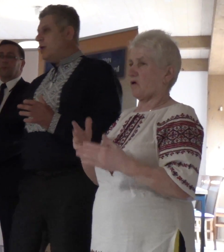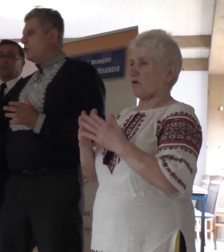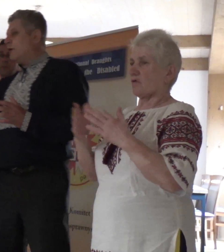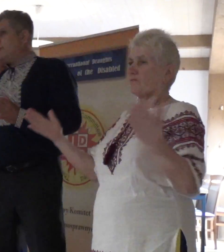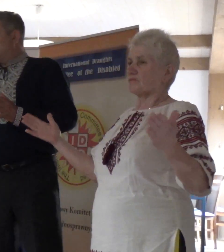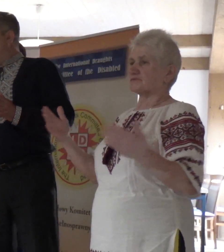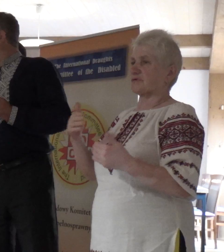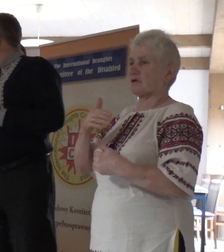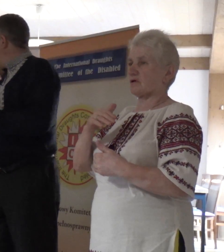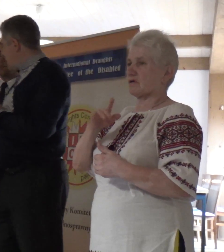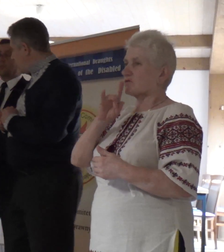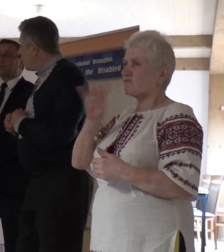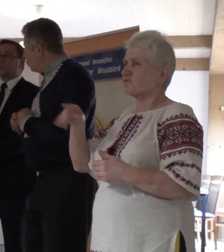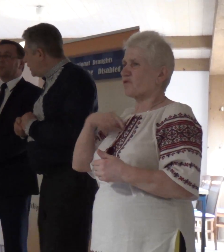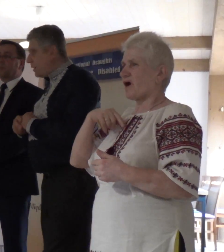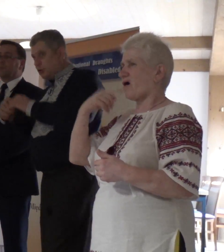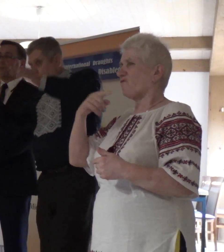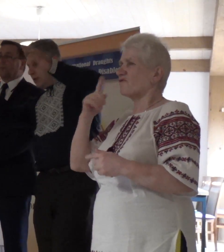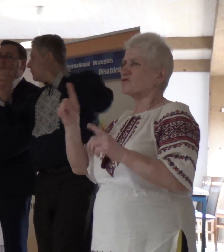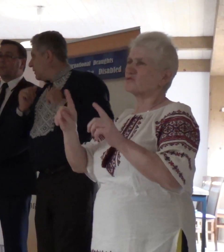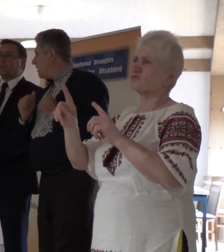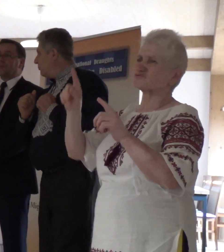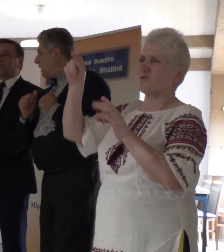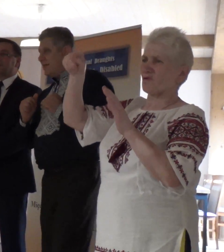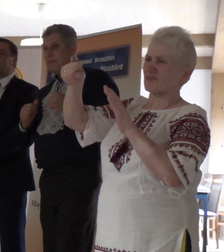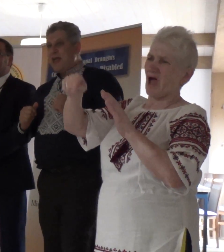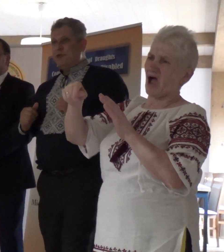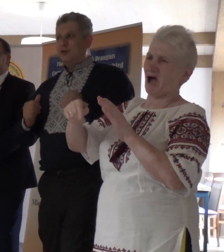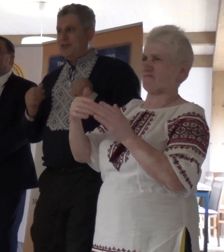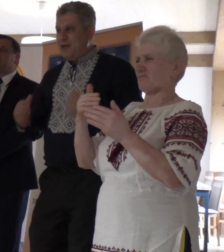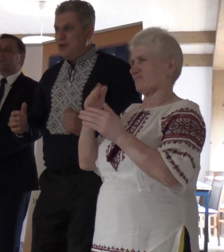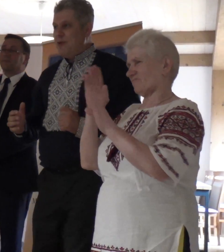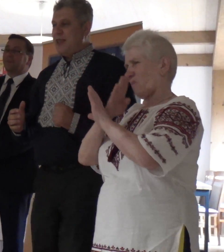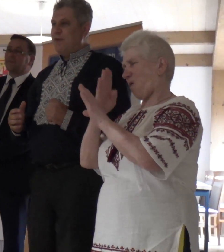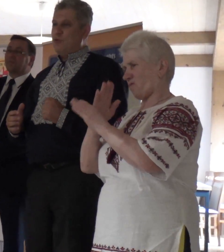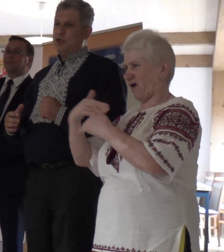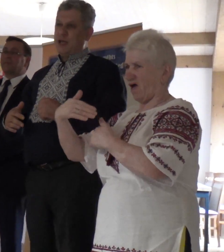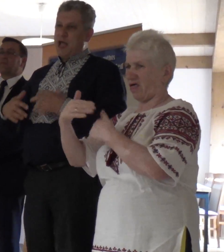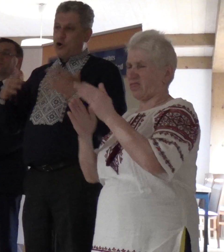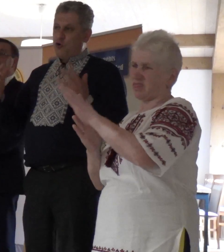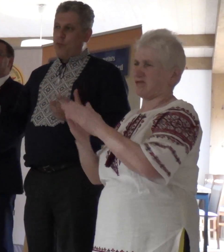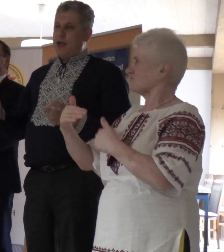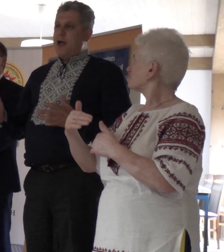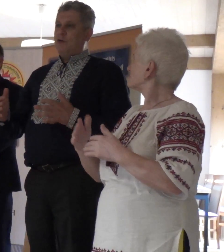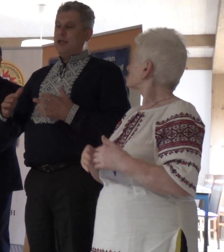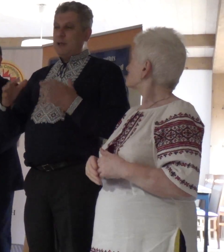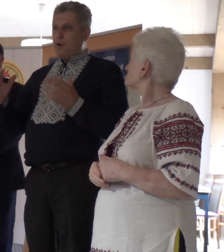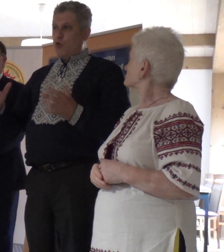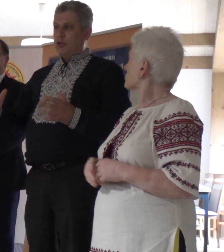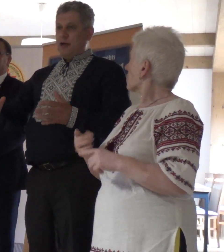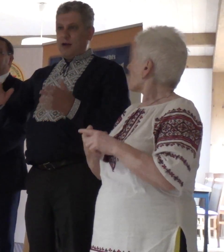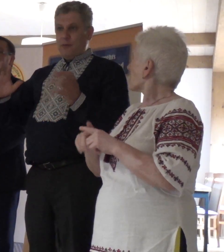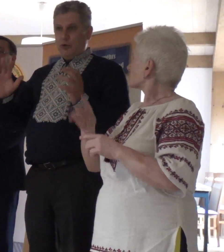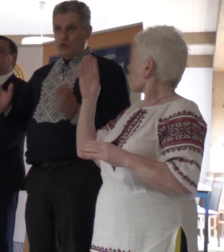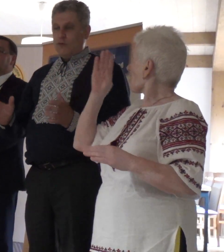nie będziemy, oczywiście, równać się z naszymi przyjeżdżami i jakusami, którzy tam nadalili. No, tym niemenie, wy możecie, kromie tej